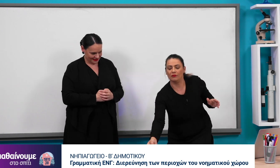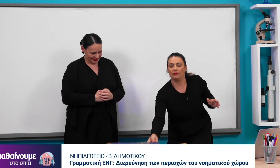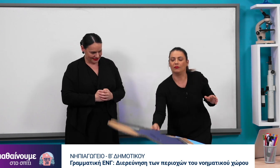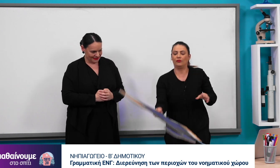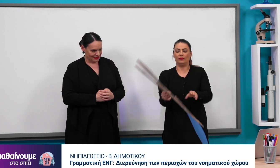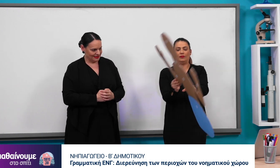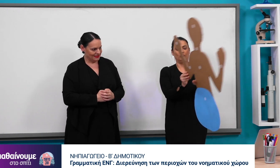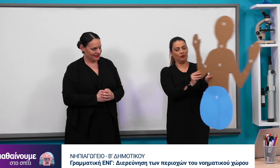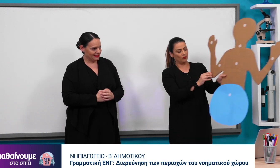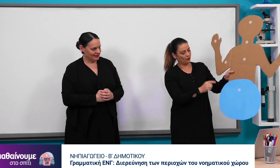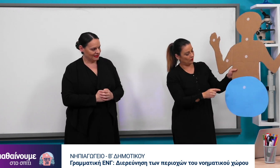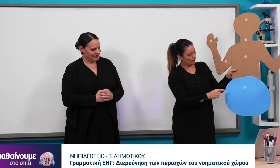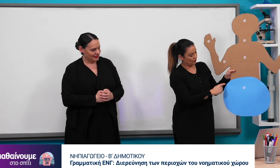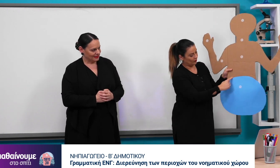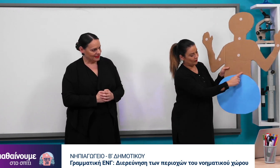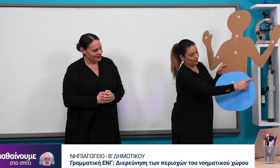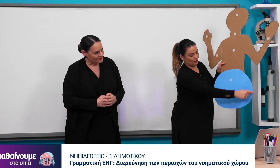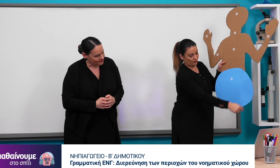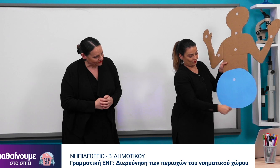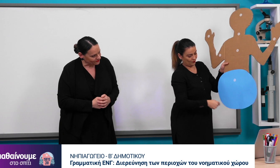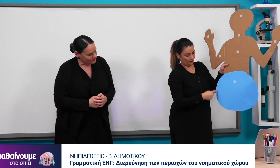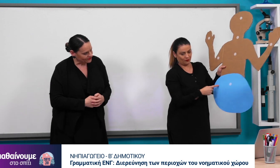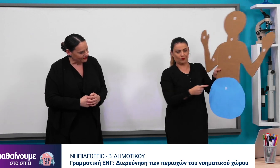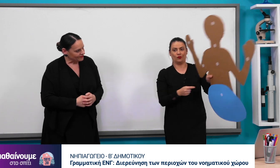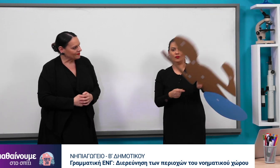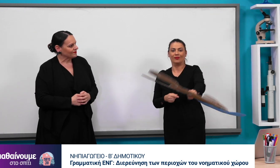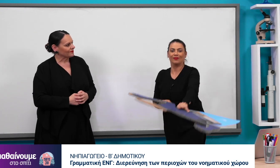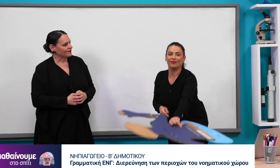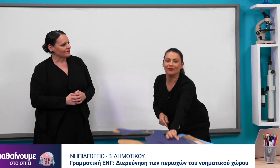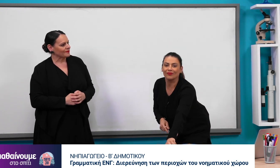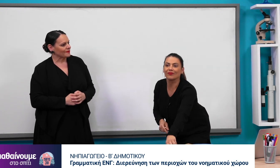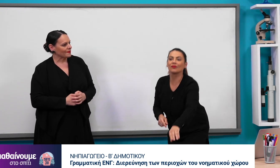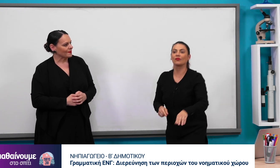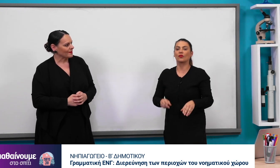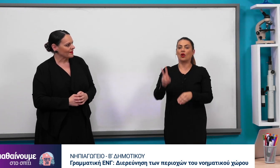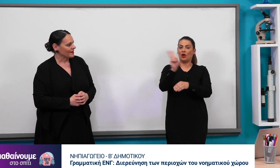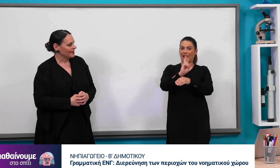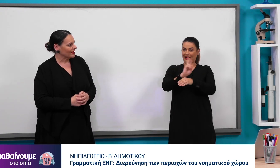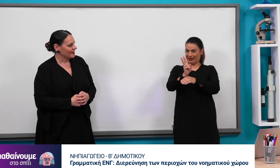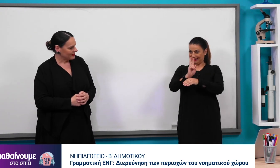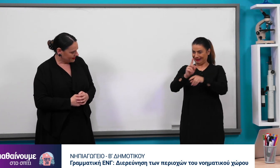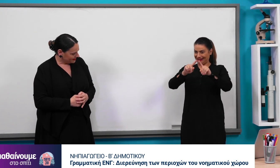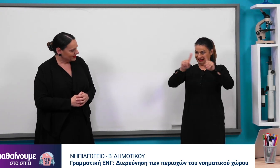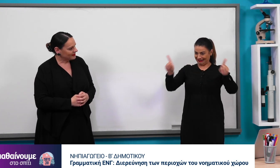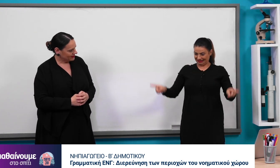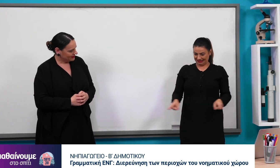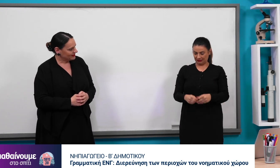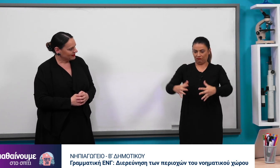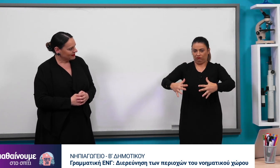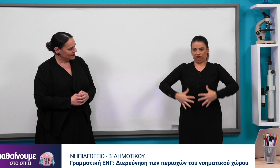Τα δικά μας είναι έτοιμα. Βλέπετε αυτό το χώρο στο χαρτόνι